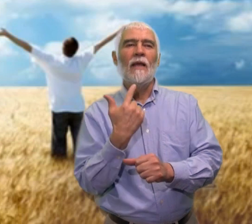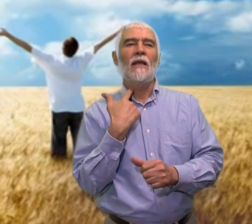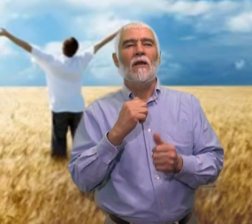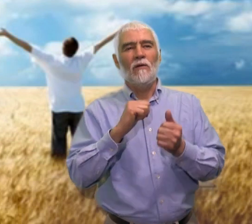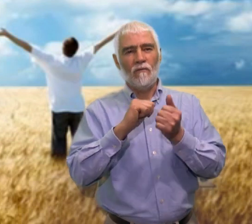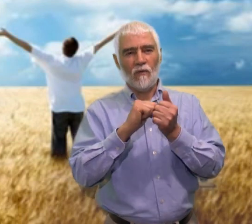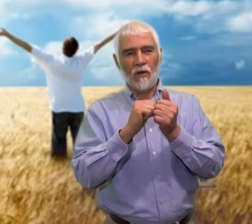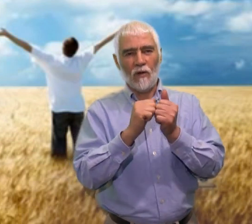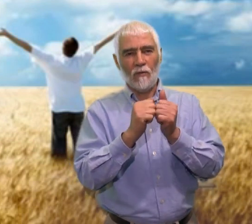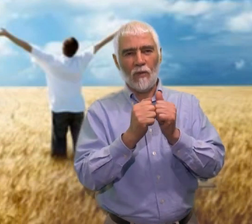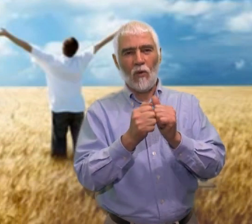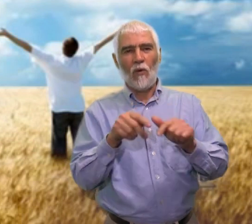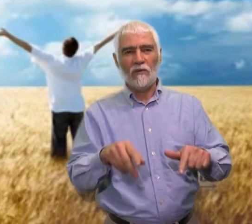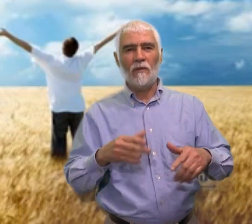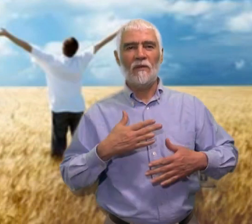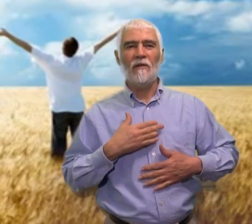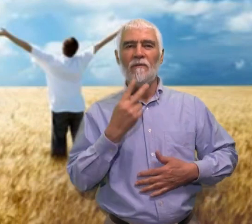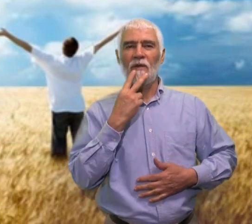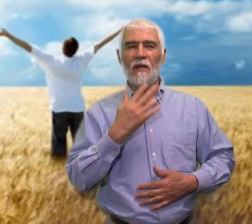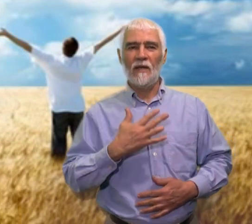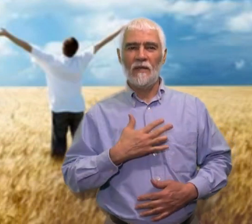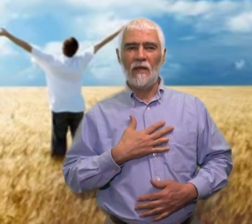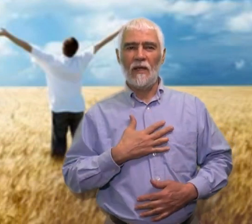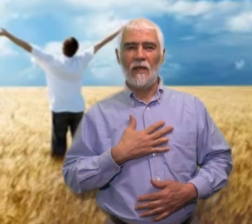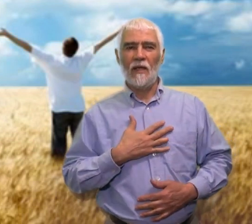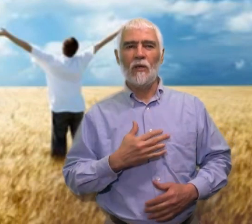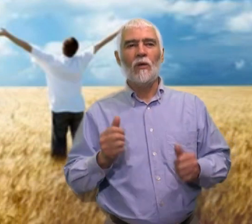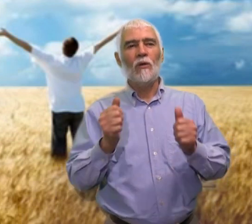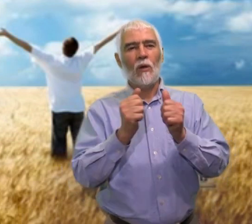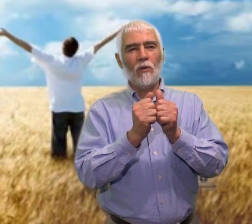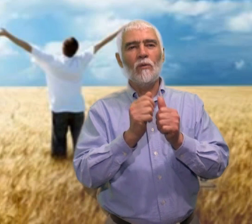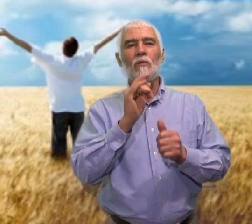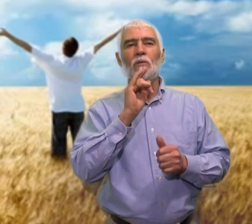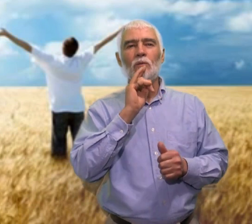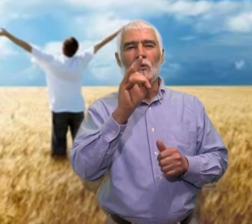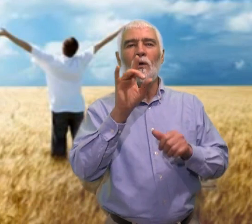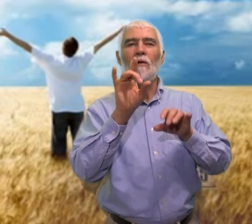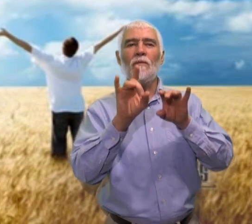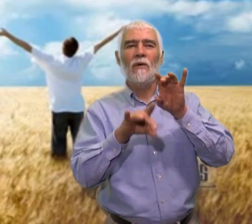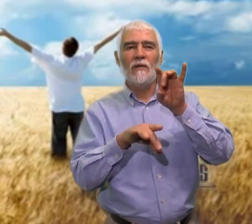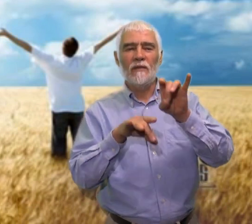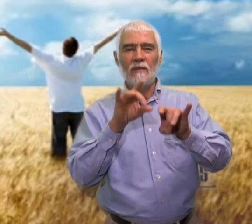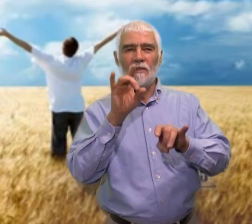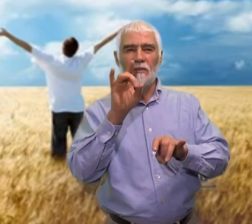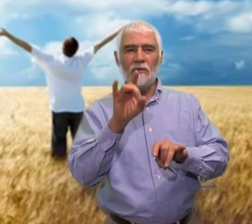que transformes hoy mi vida con tu bendición.